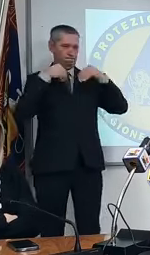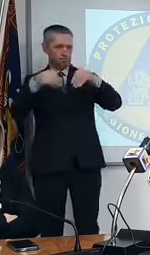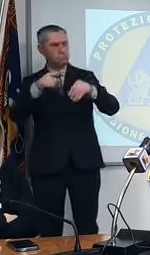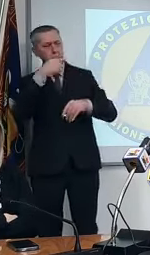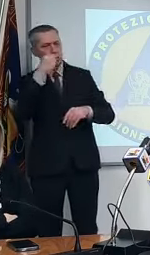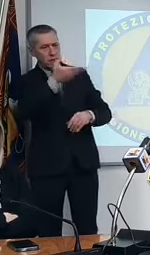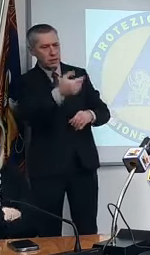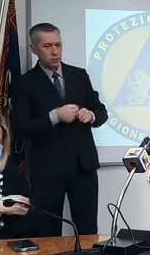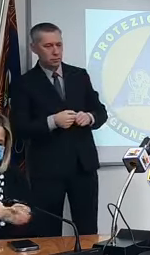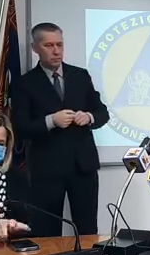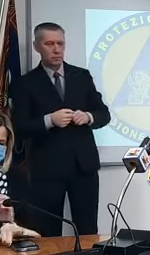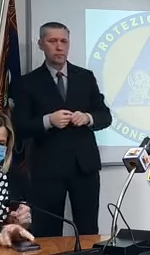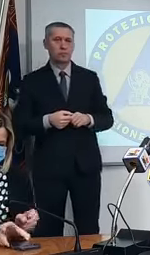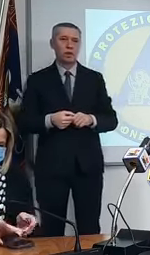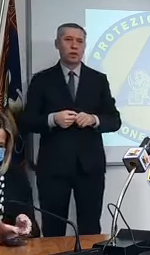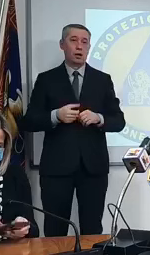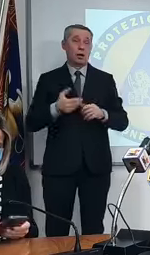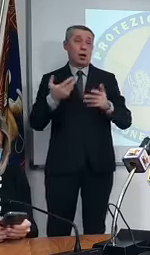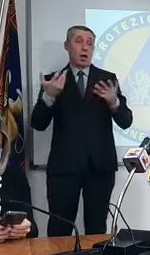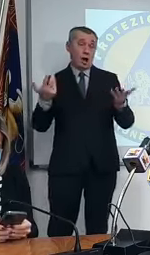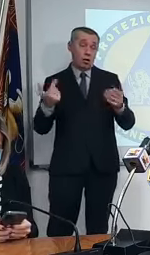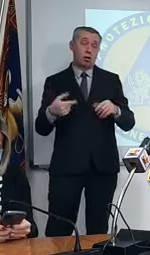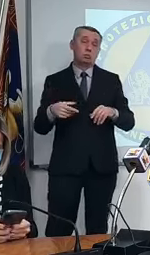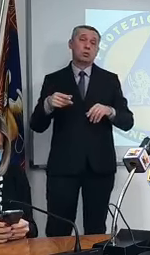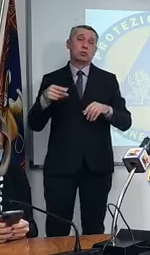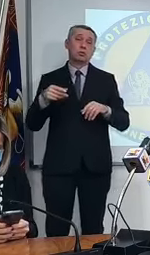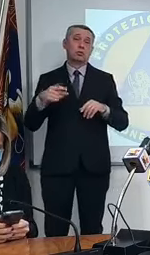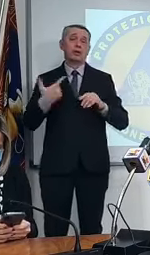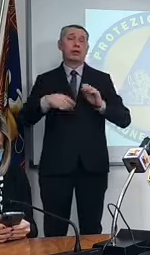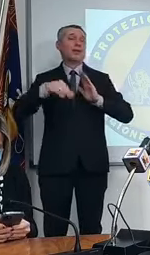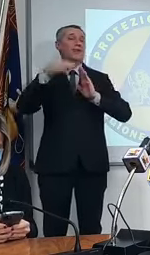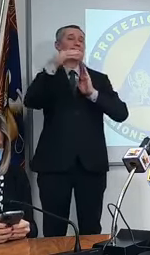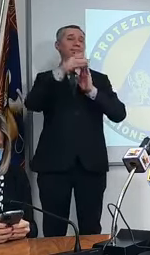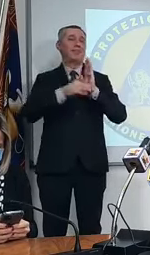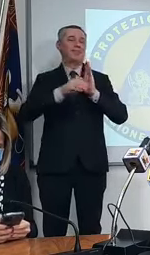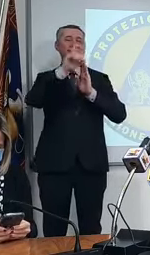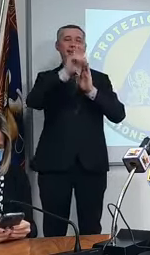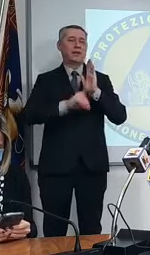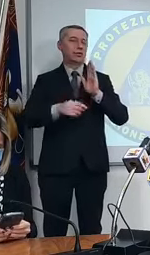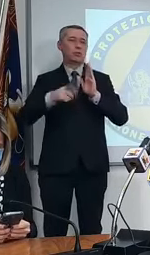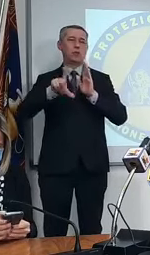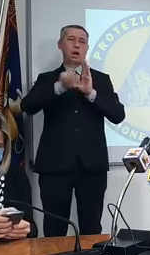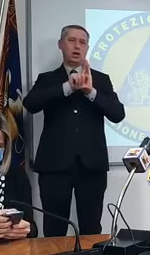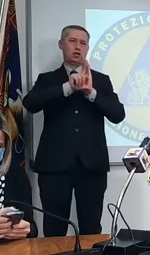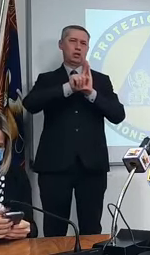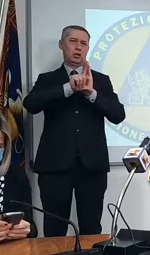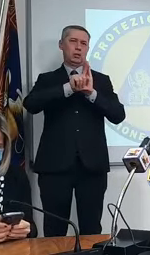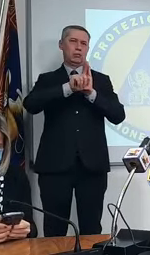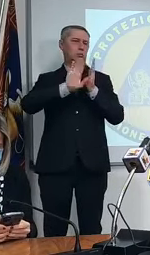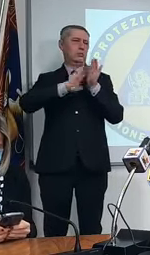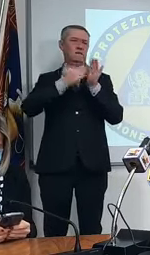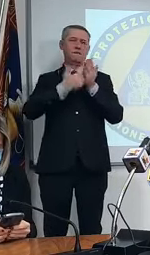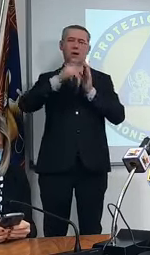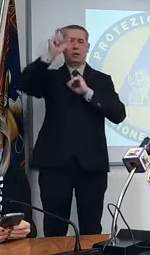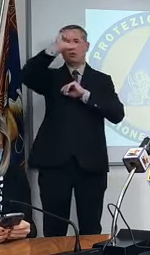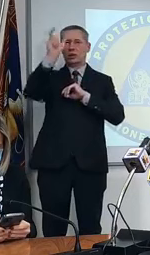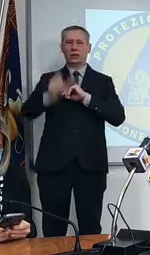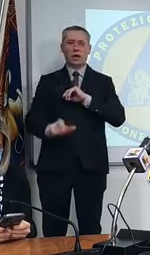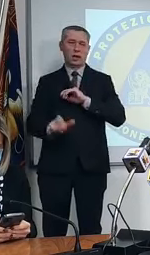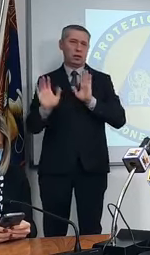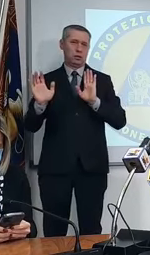aperte in virtù di una legge perché il decreto legge è una legge in Italia fino a prova contraria quindi non c'è